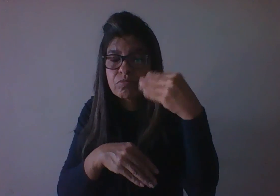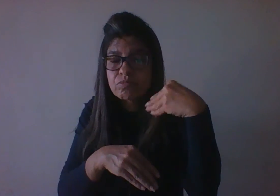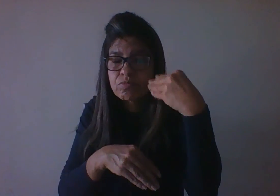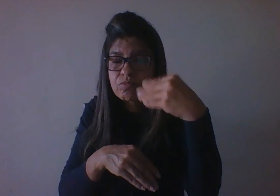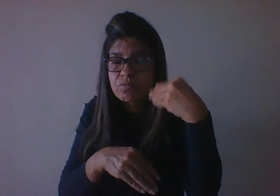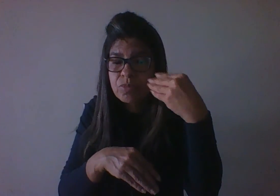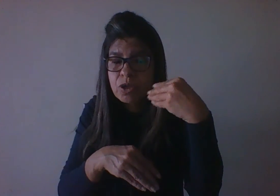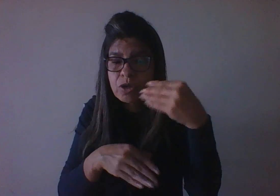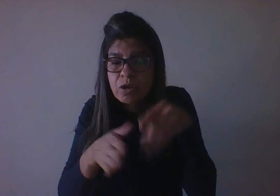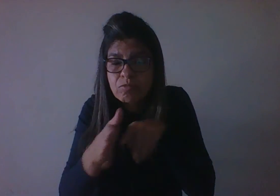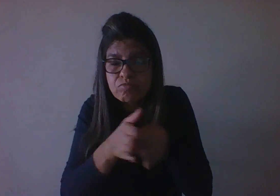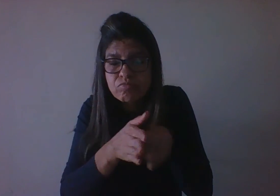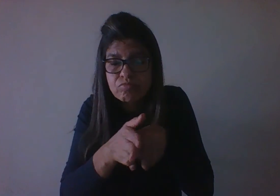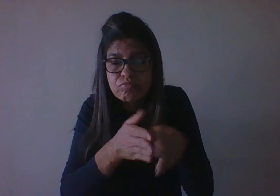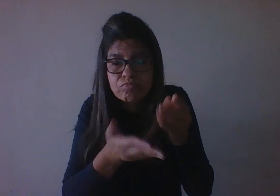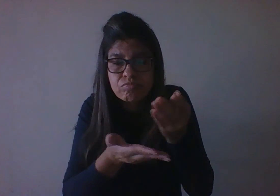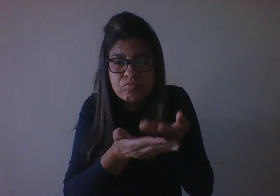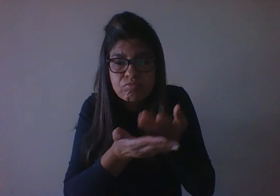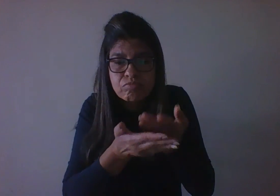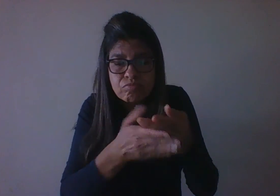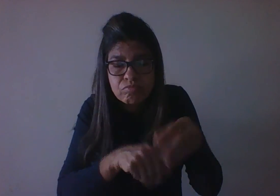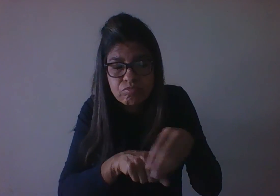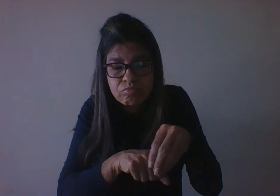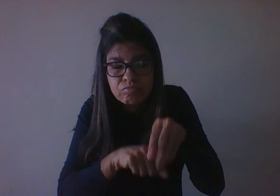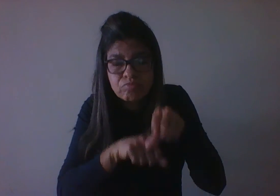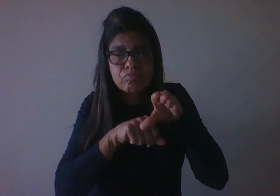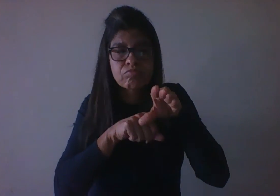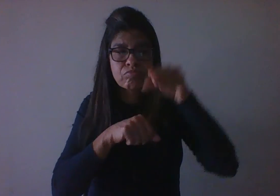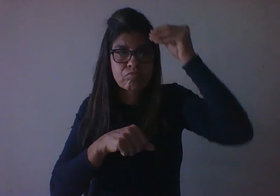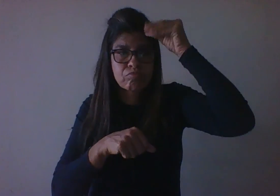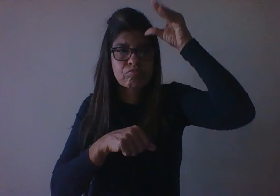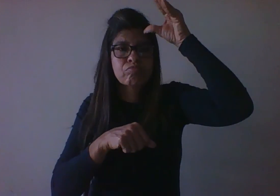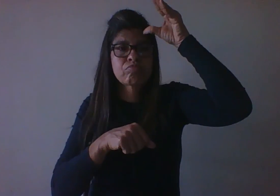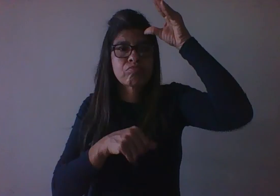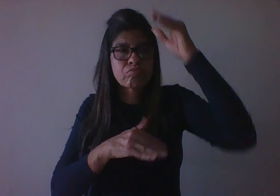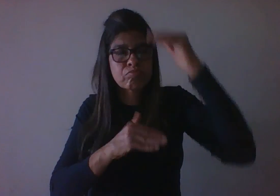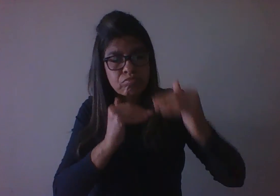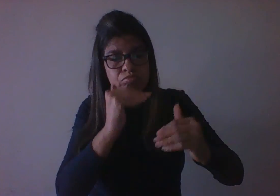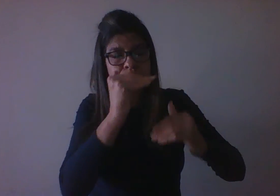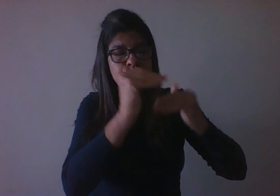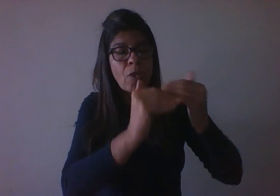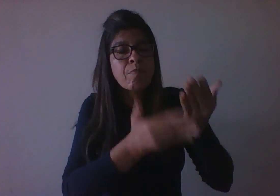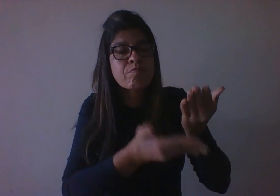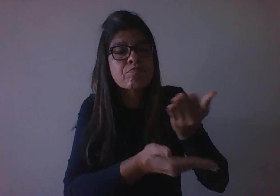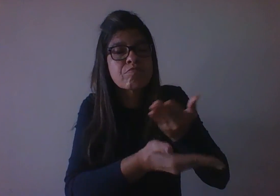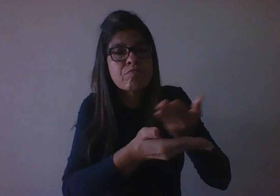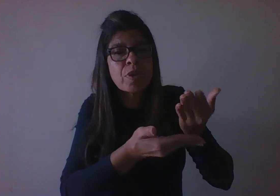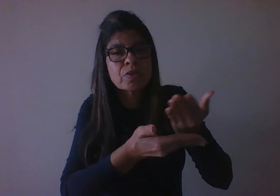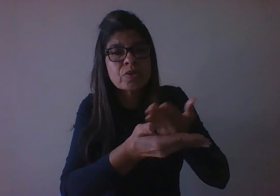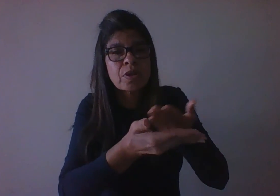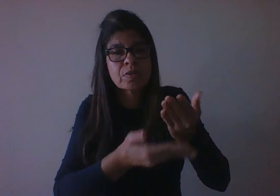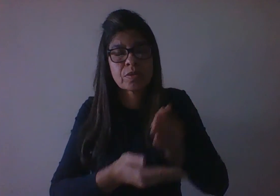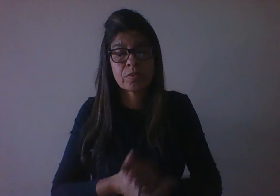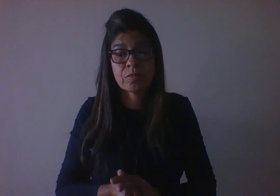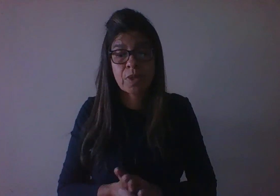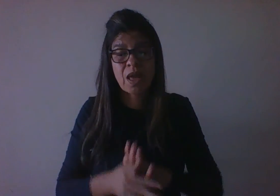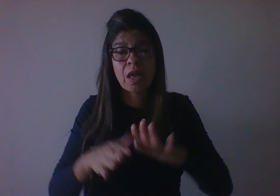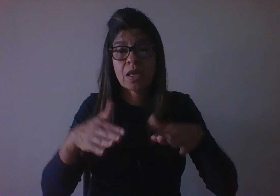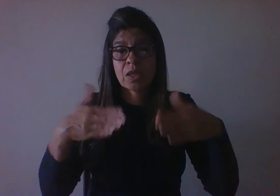denominado mediação. Então, o papel da educação que vocês vão exercer, de serem professores de